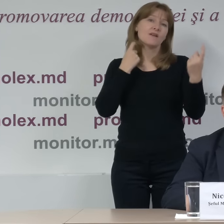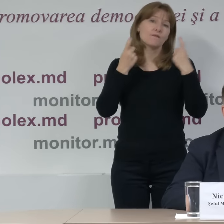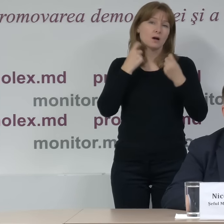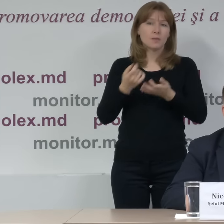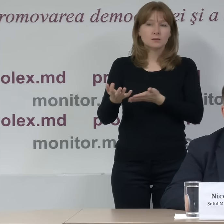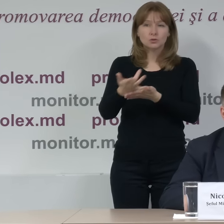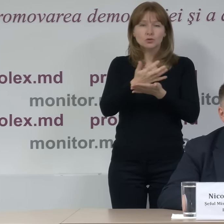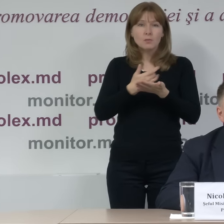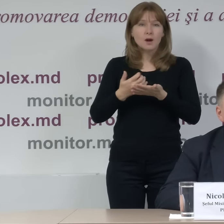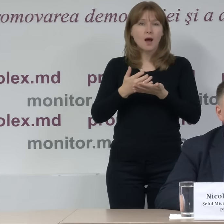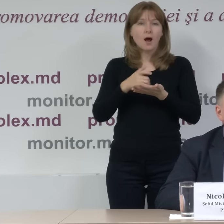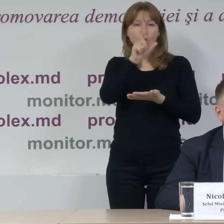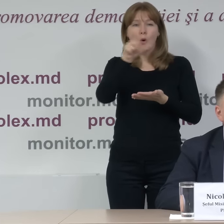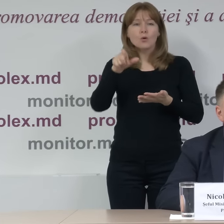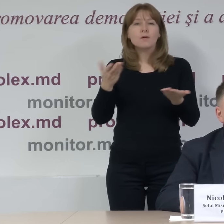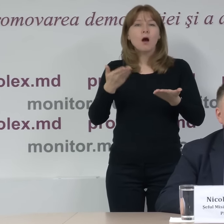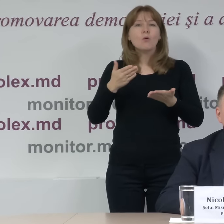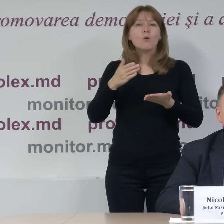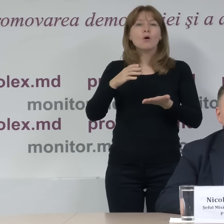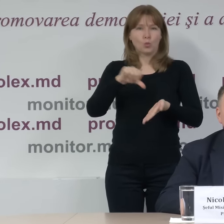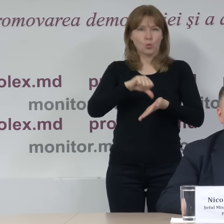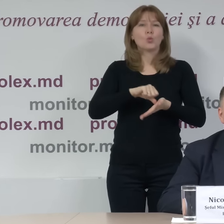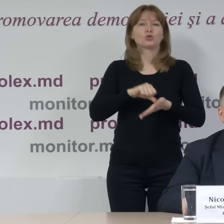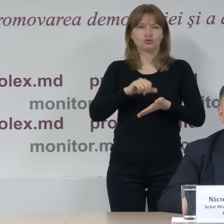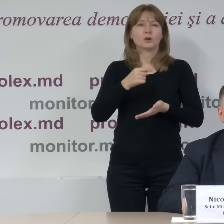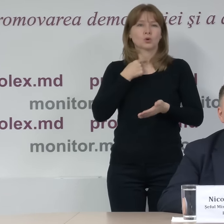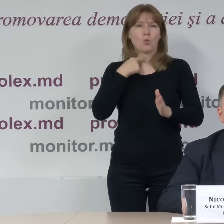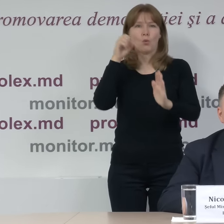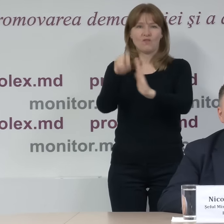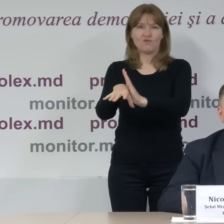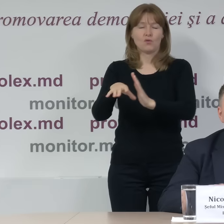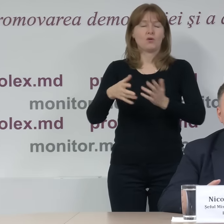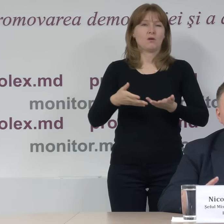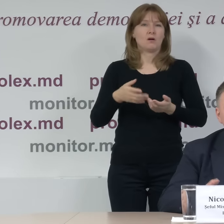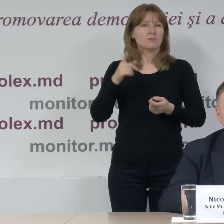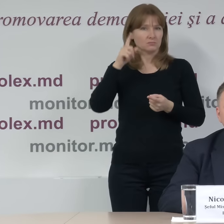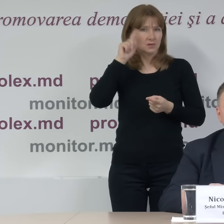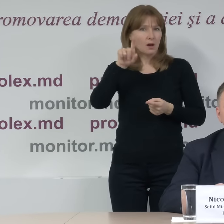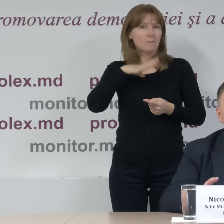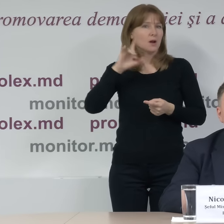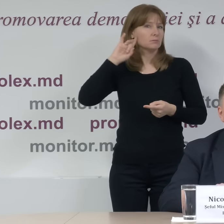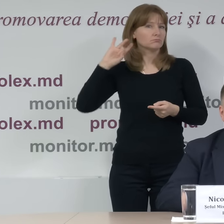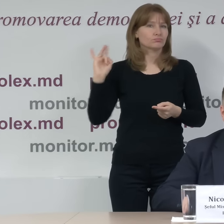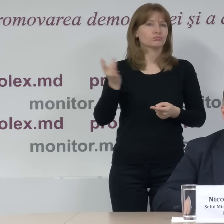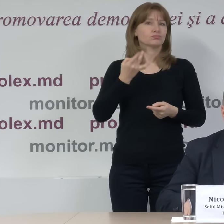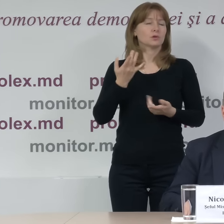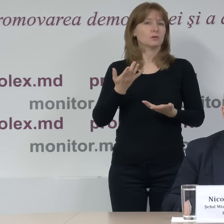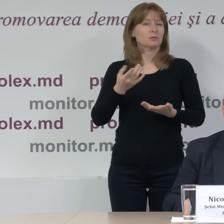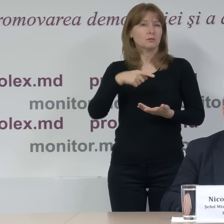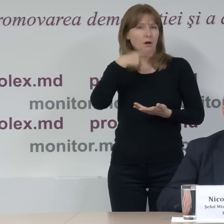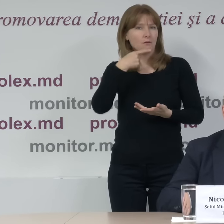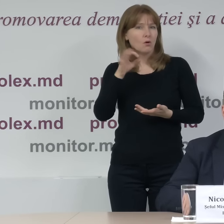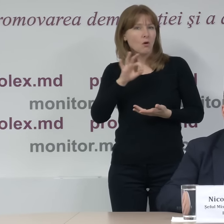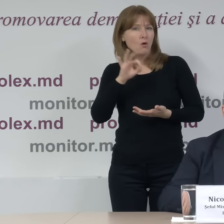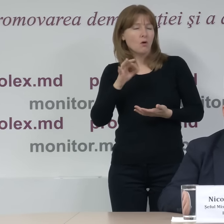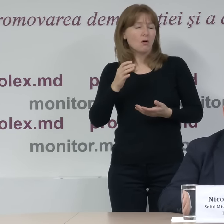verifica prezența la vot, în sensul în care știm că au fost zvonuri sau au fost anumite